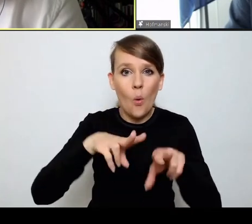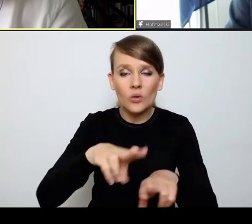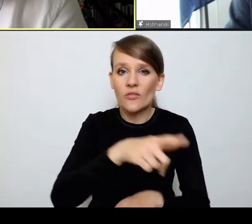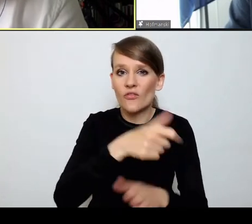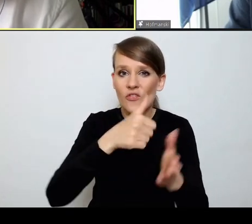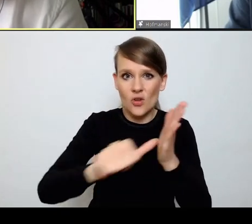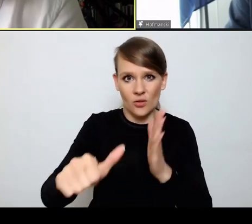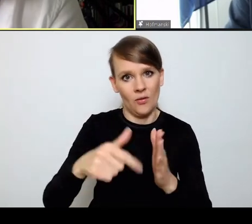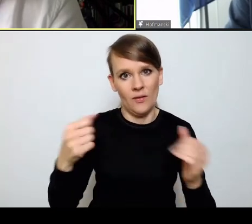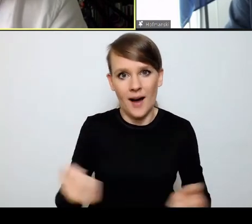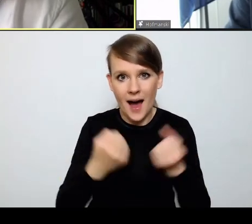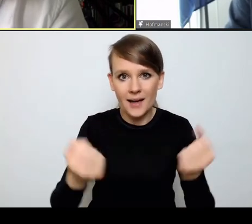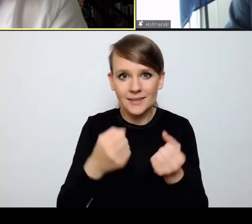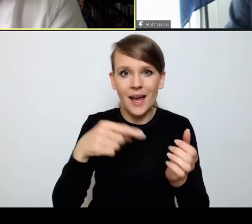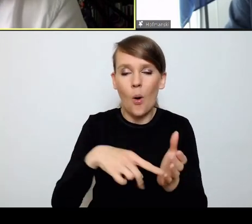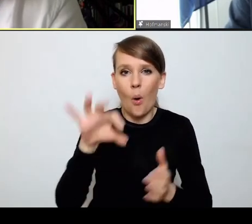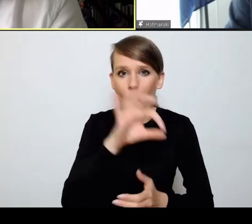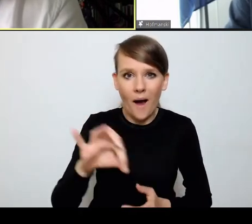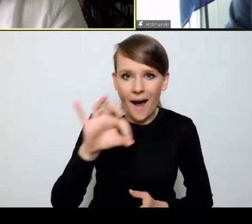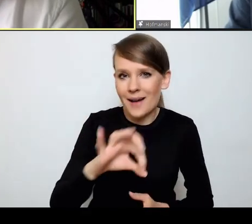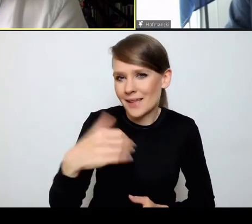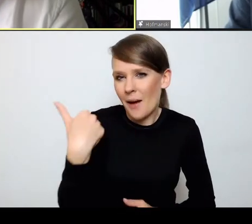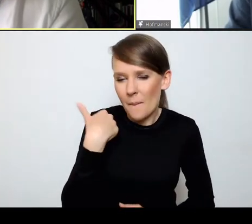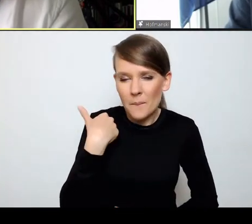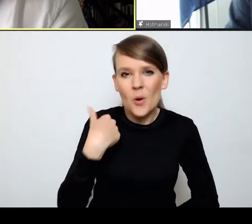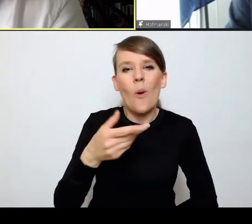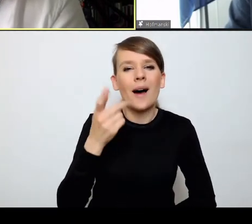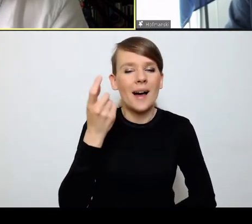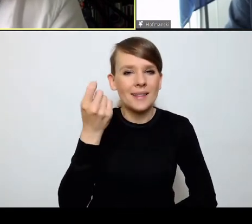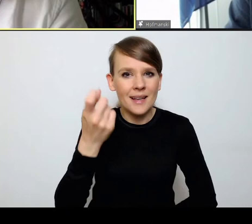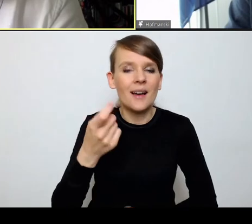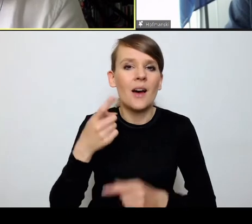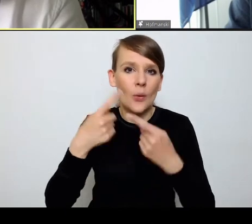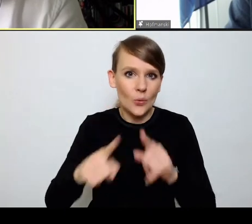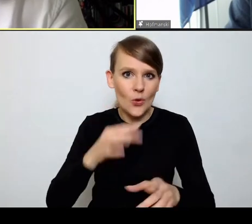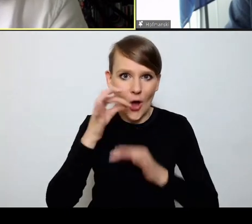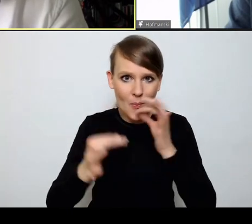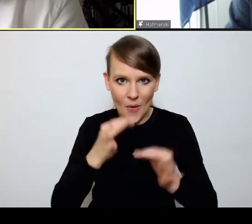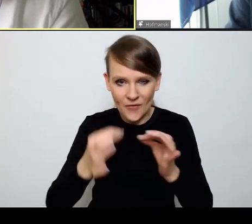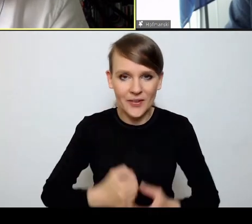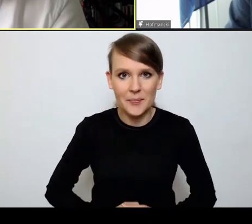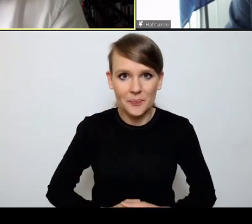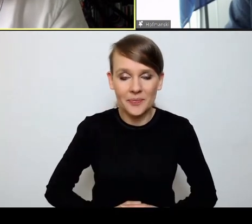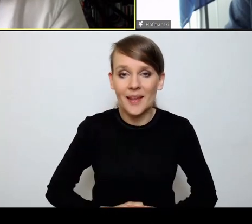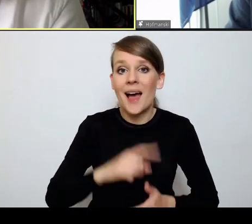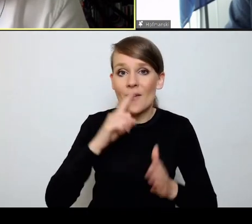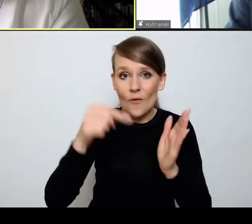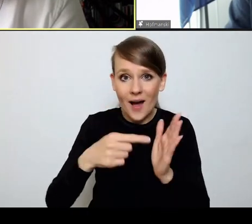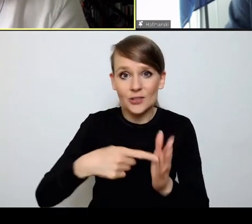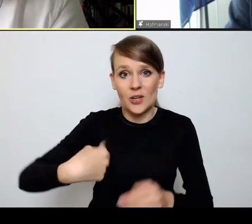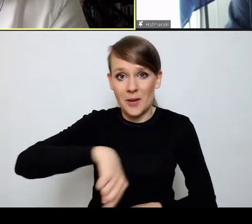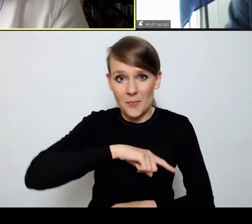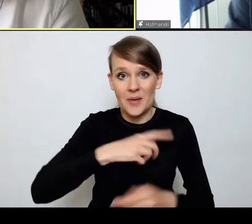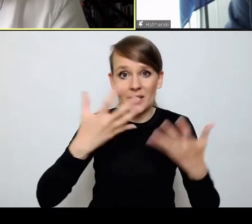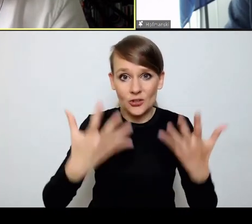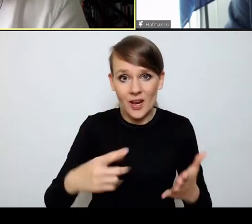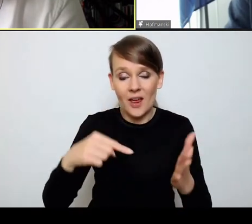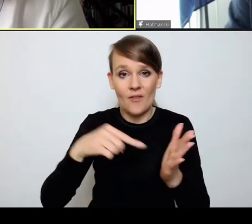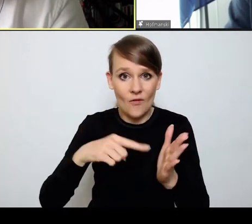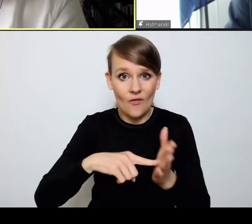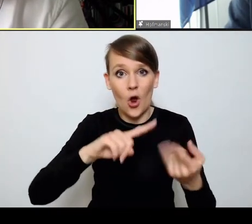akcji okolicznościowej, o której później jeszcze trzy słowa powiem. Ale właśnie chcielibyśmy w tym kontekście